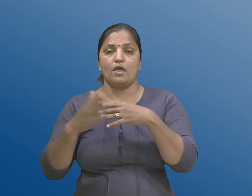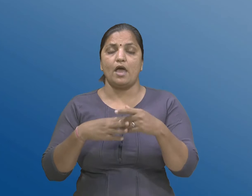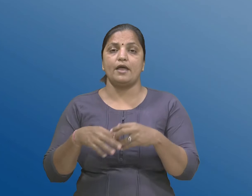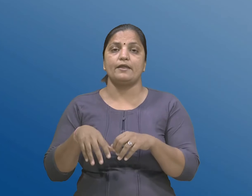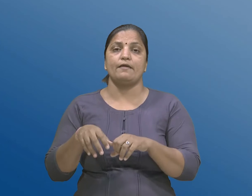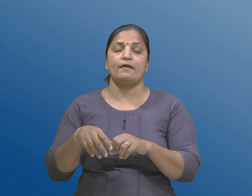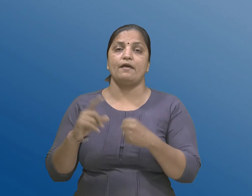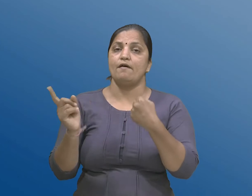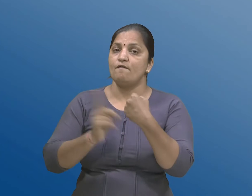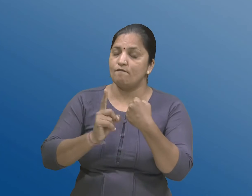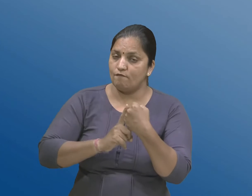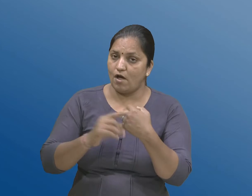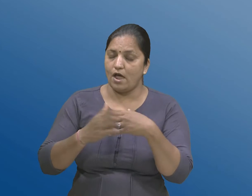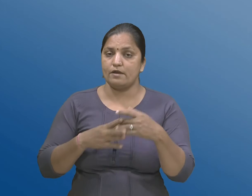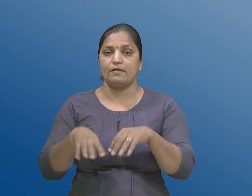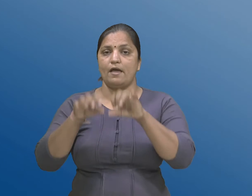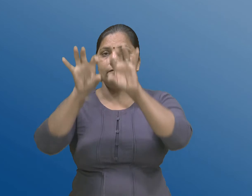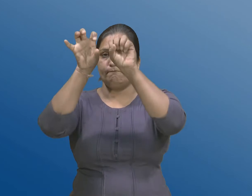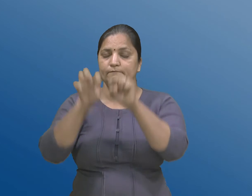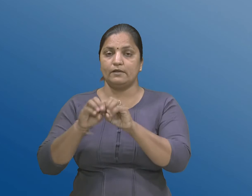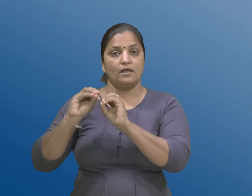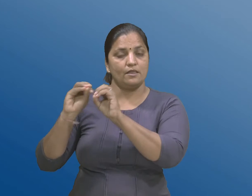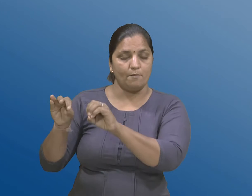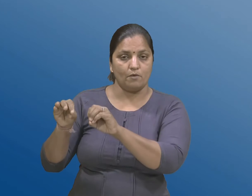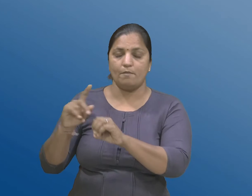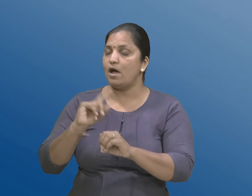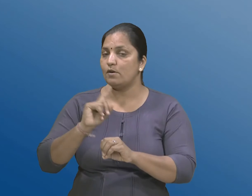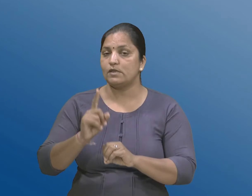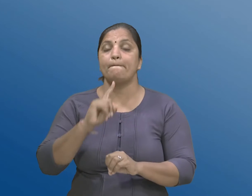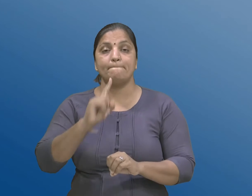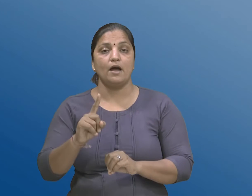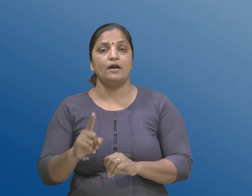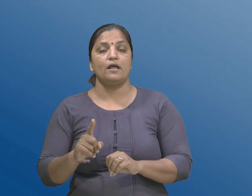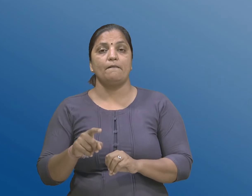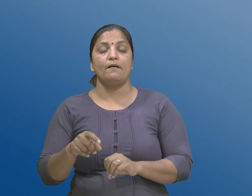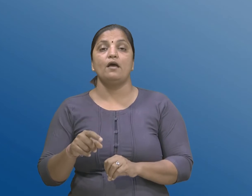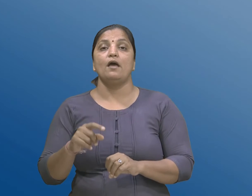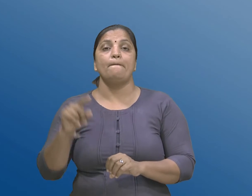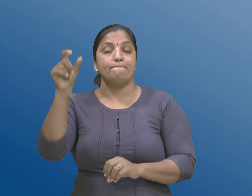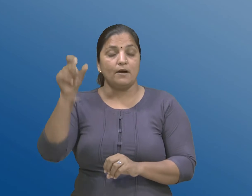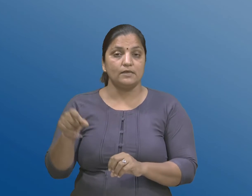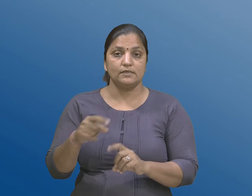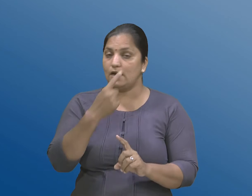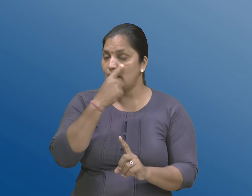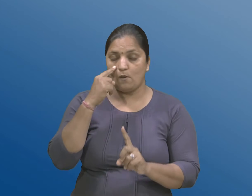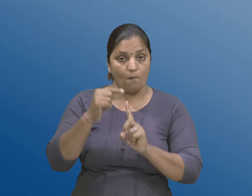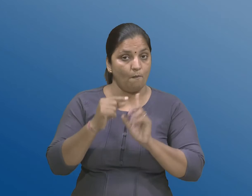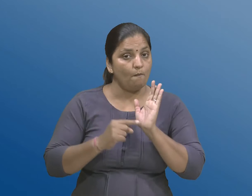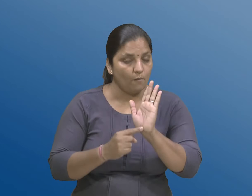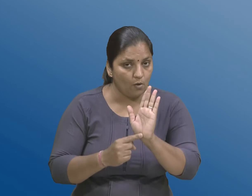जवाबदार लेखवामा आवशे नहीं जो व्यक्ति एम साबित करे छे के गुनो तेनी